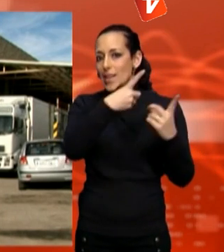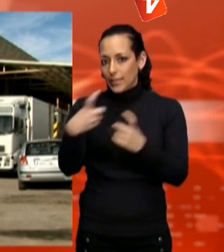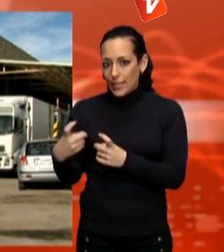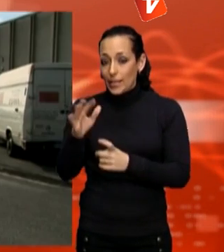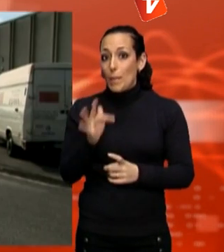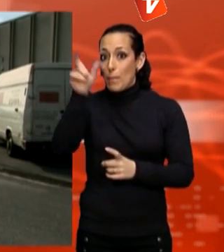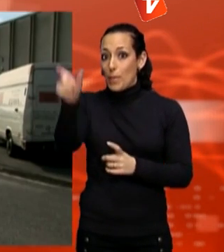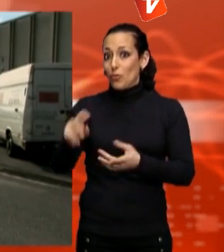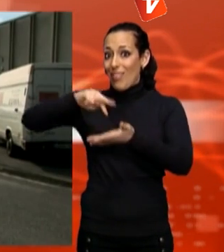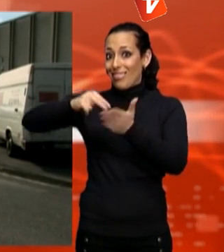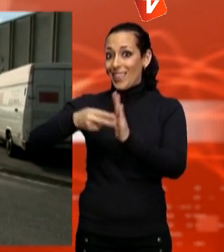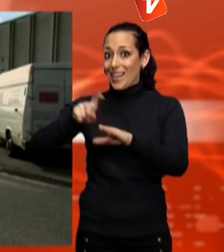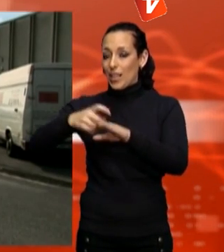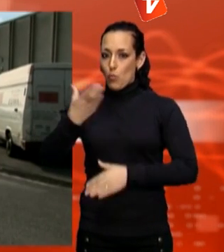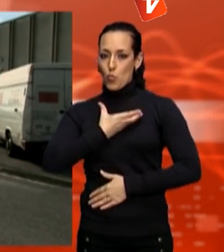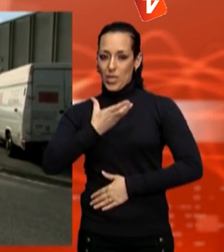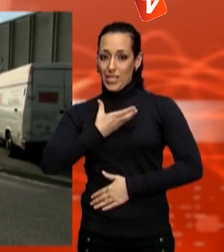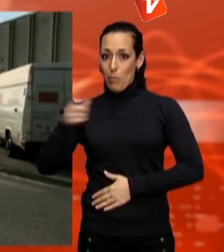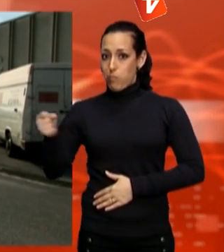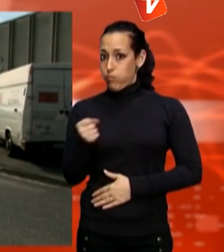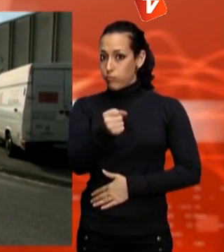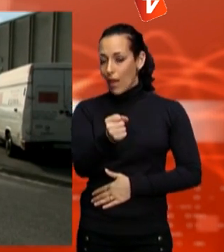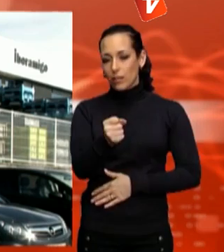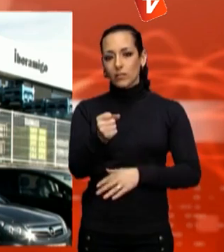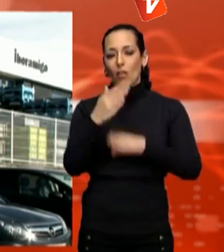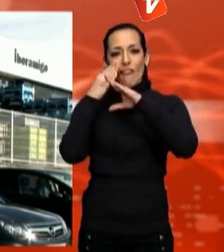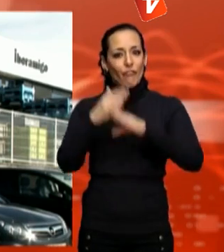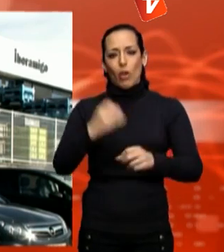tècnic municipal coordinarà de forma permanent el desenvolupament dels treballs.